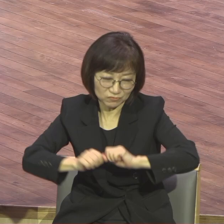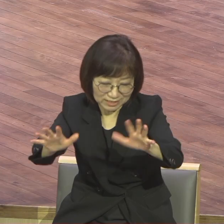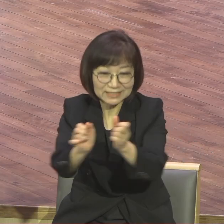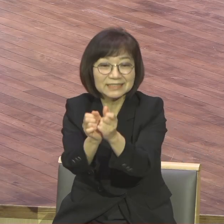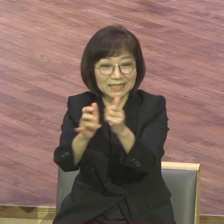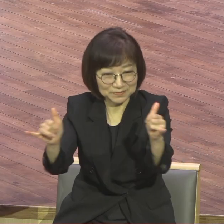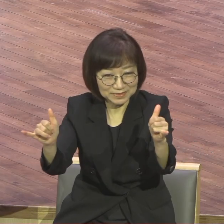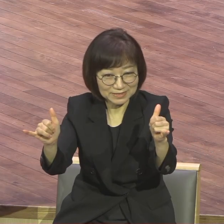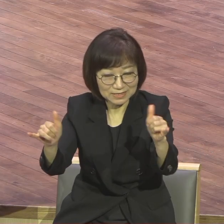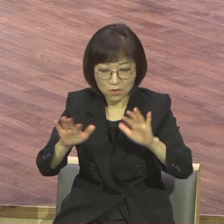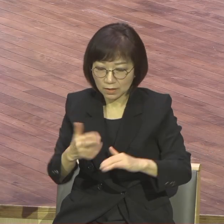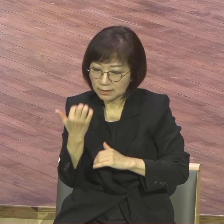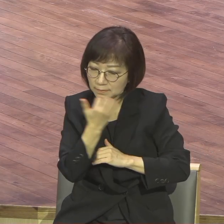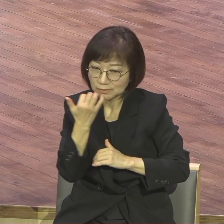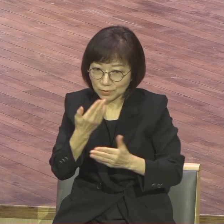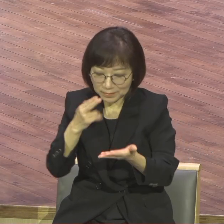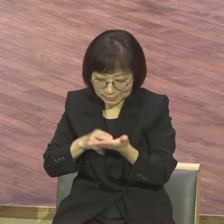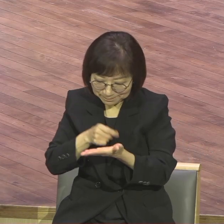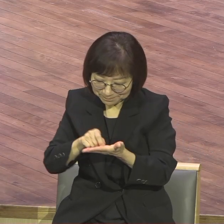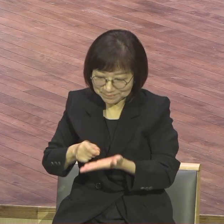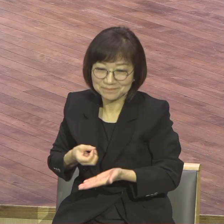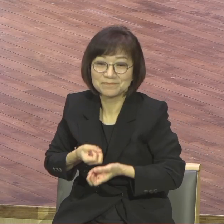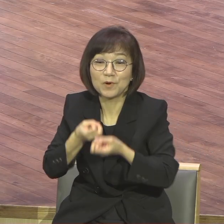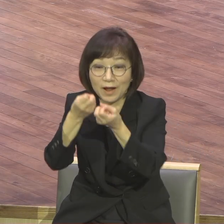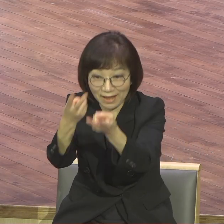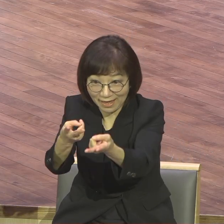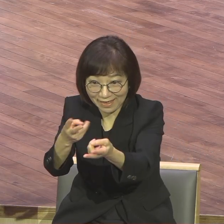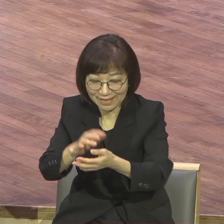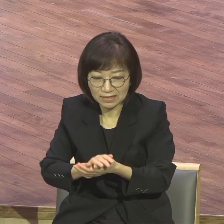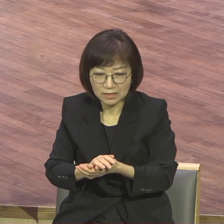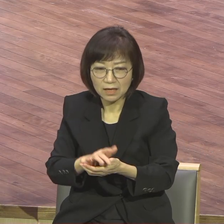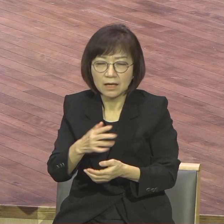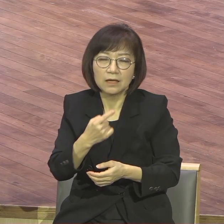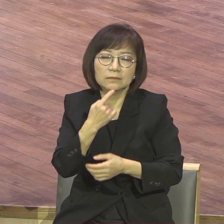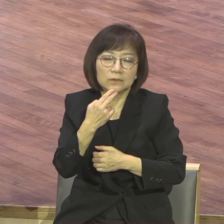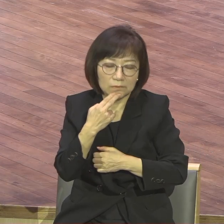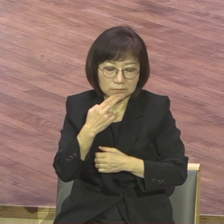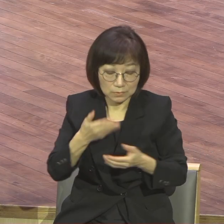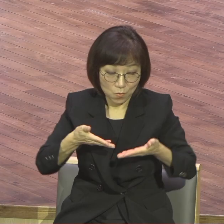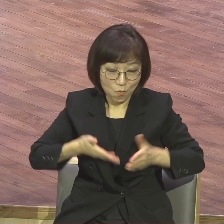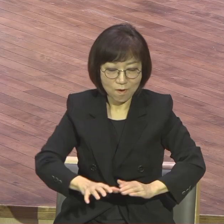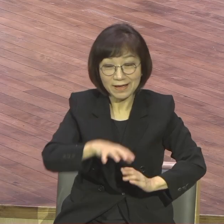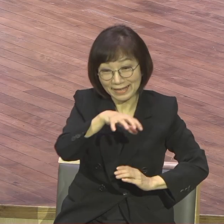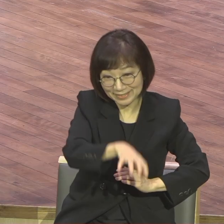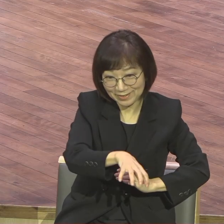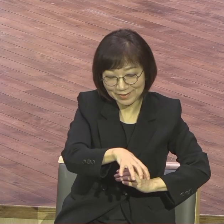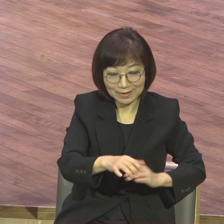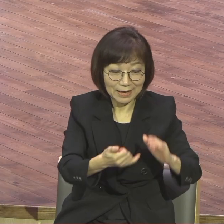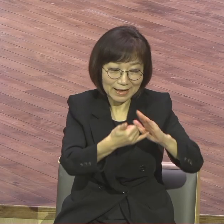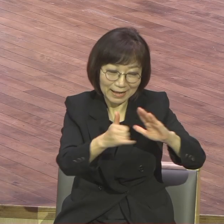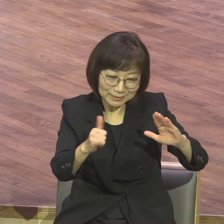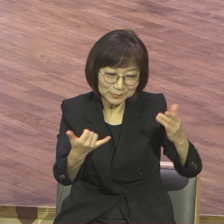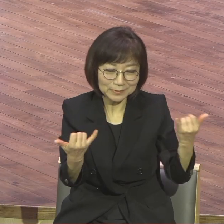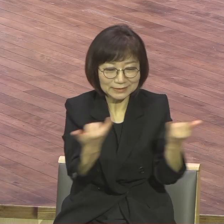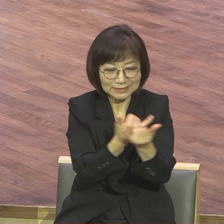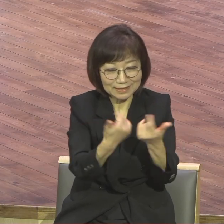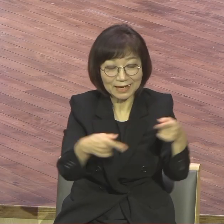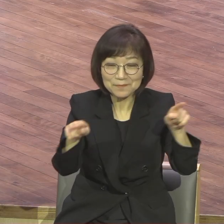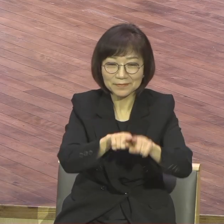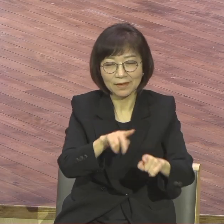고향에서 정착을 하고 같이 가족들 친척들과 함께 살고 싶지만은 예수 믿는다는 이유